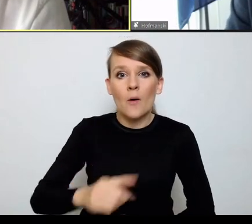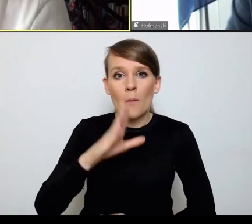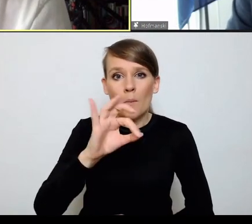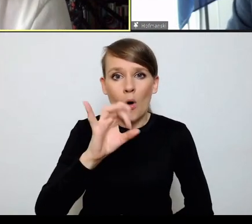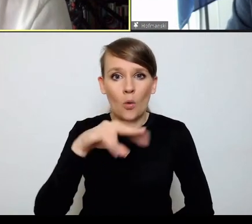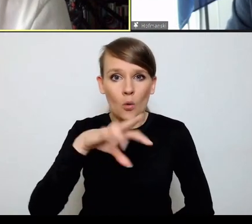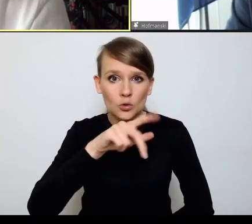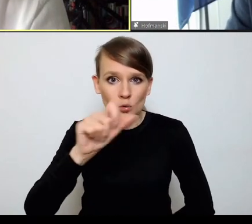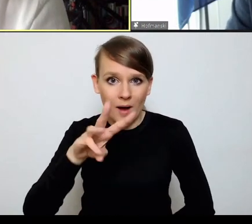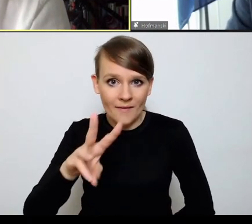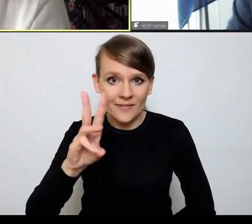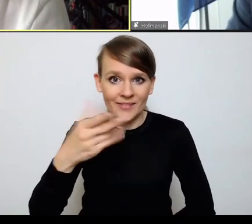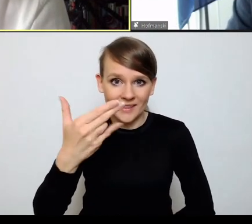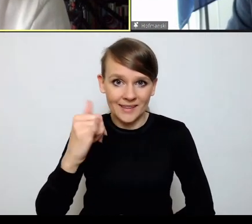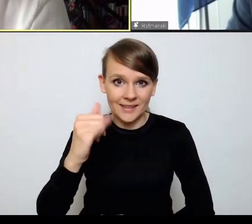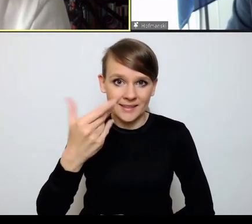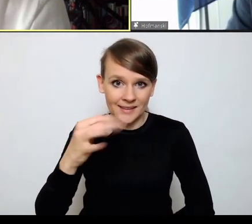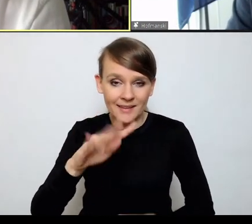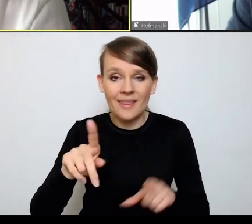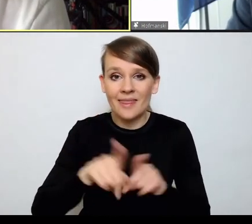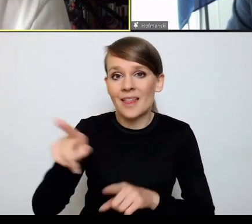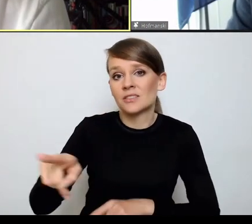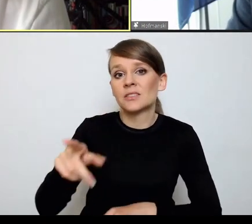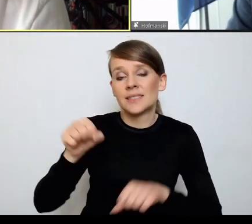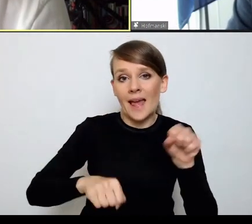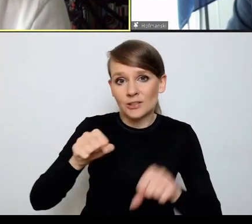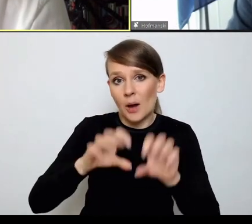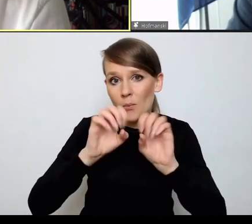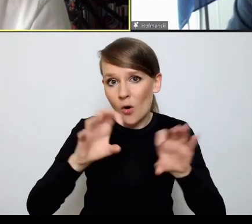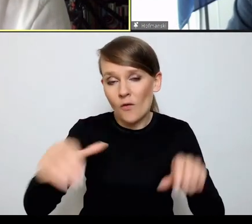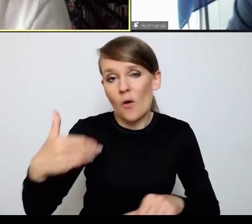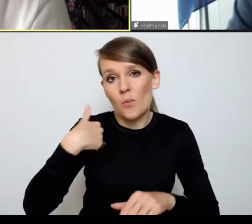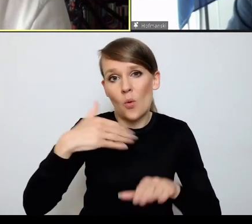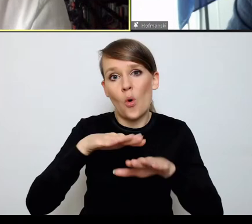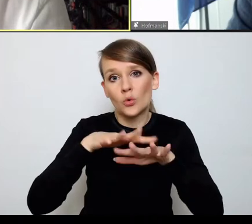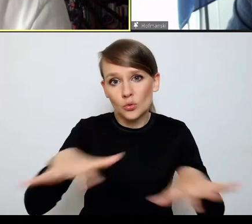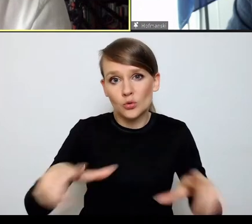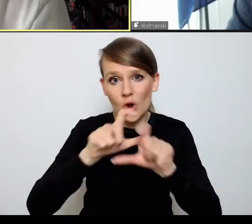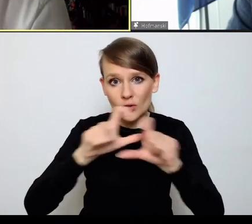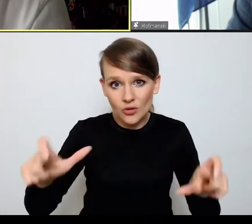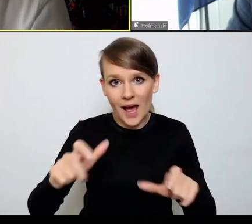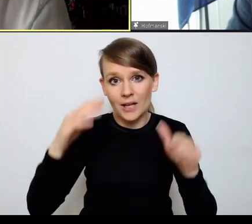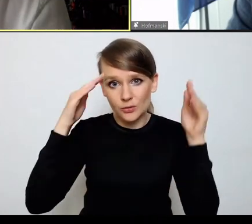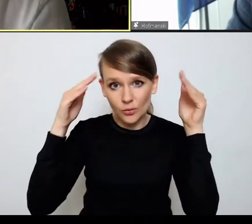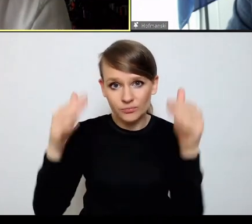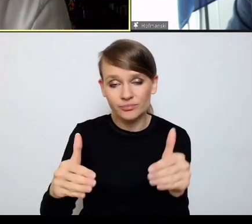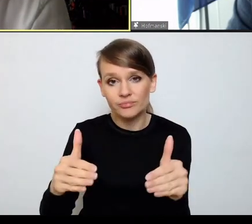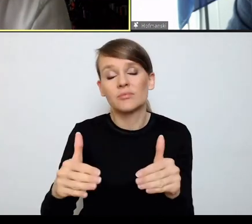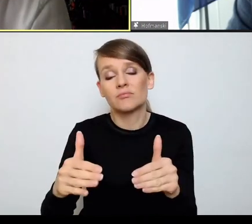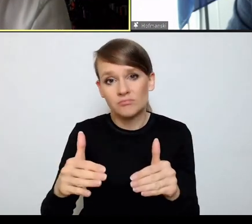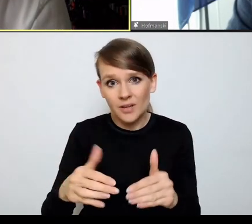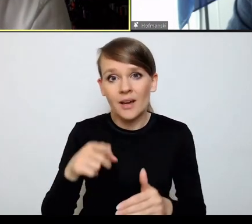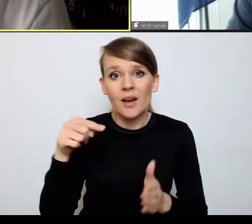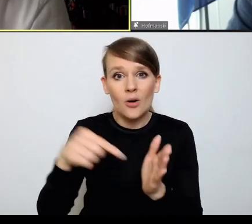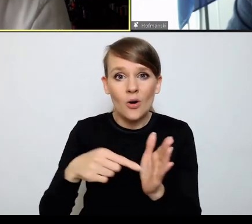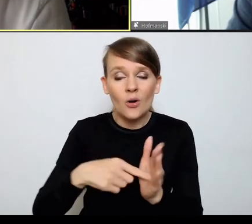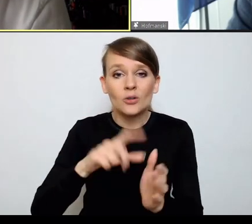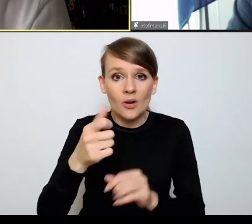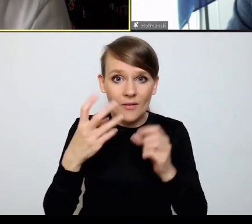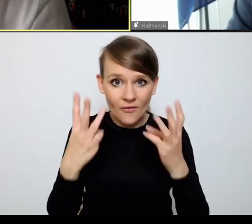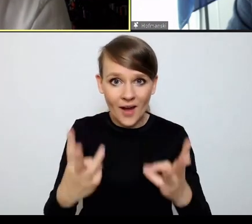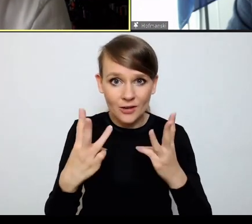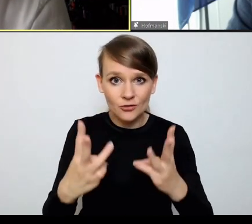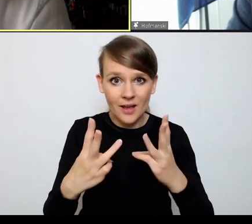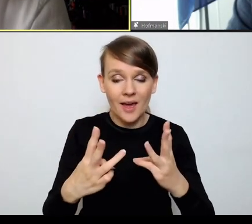Winit. No i sam Pan sędzia, Pan Profesor który poświęcił sporo czasu na to, aby myślę, że to co jest niezwykle ważne z